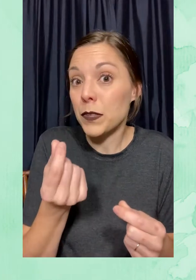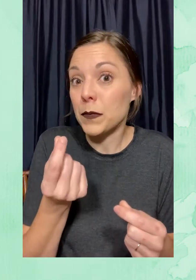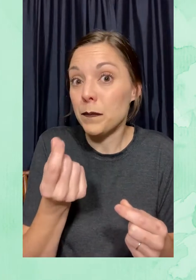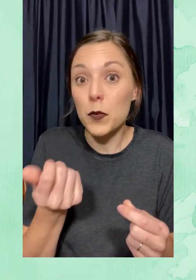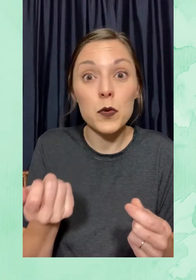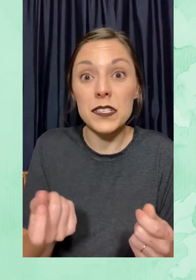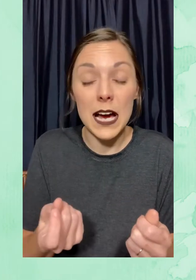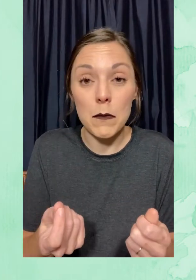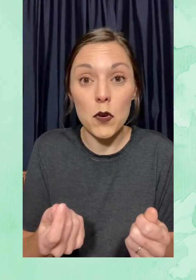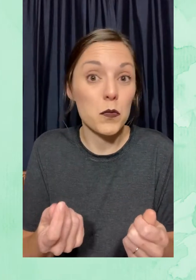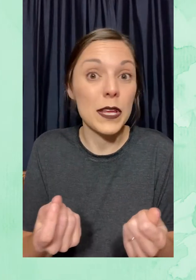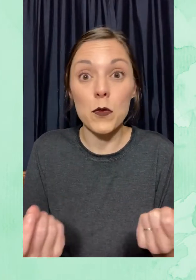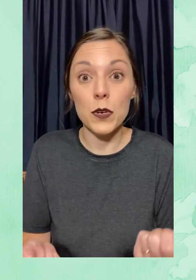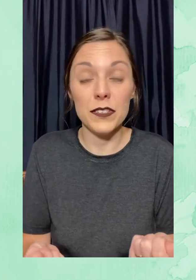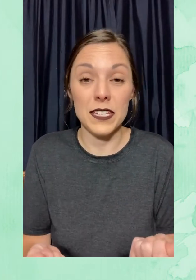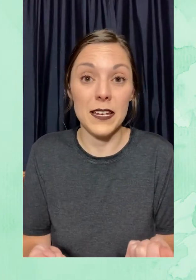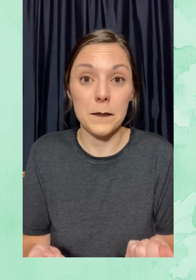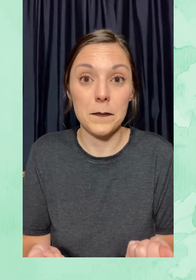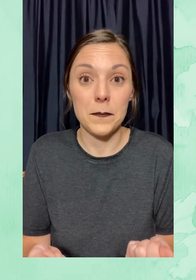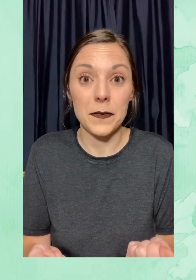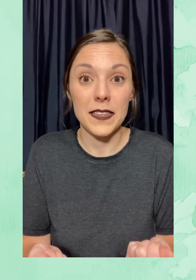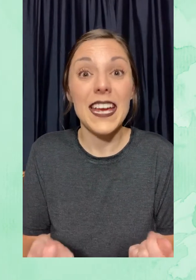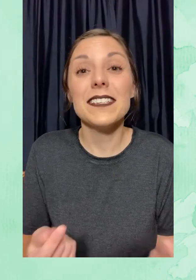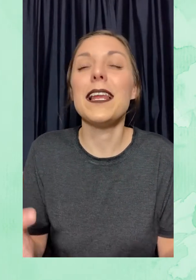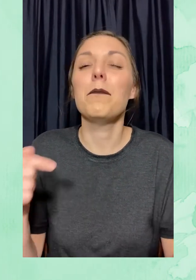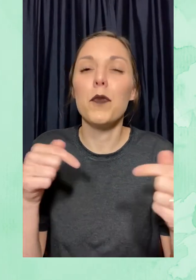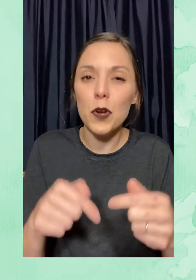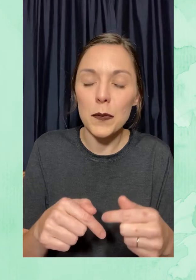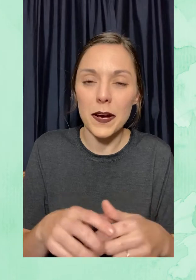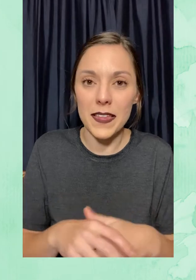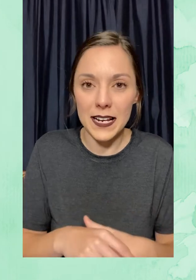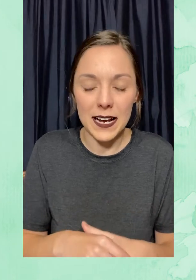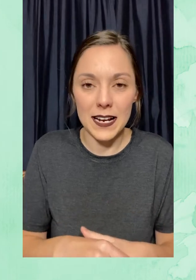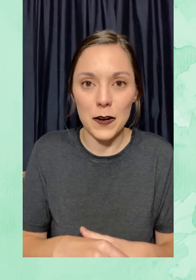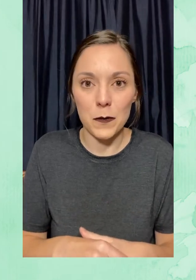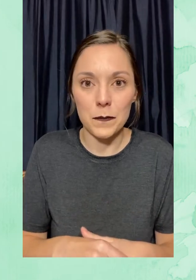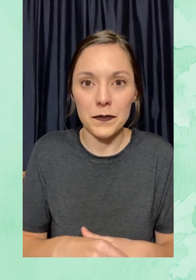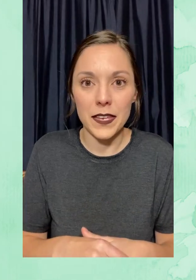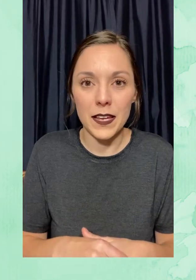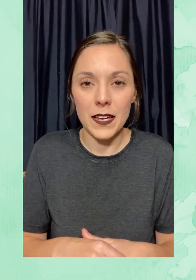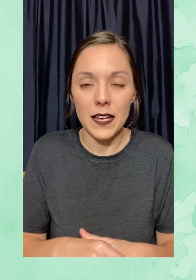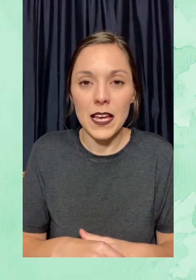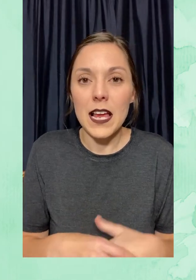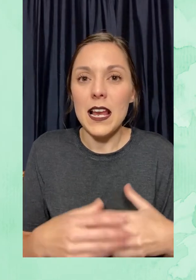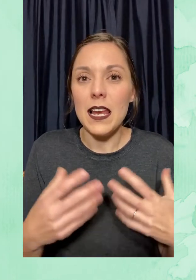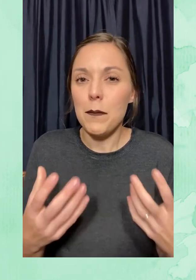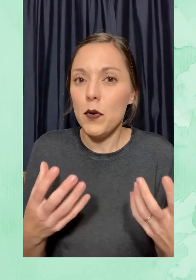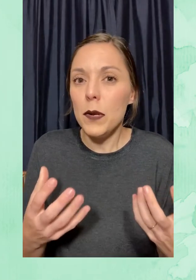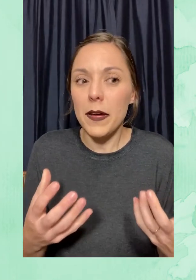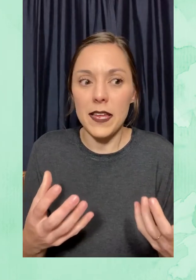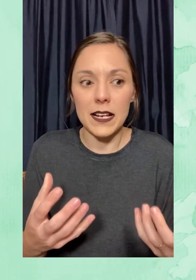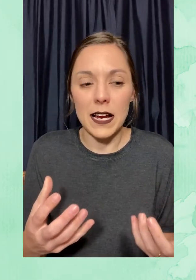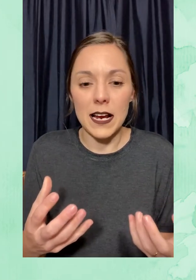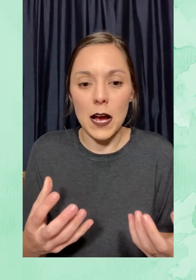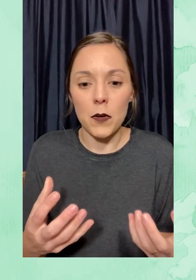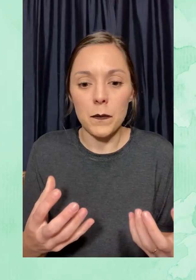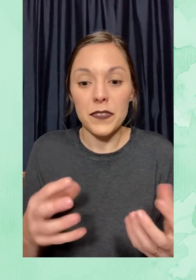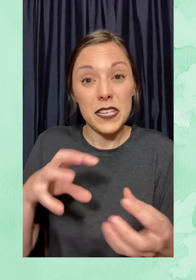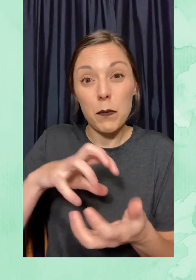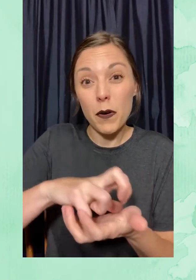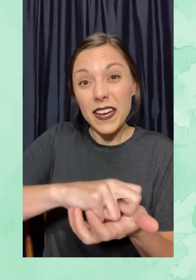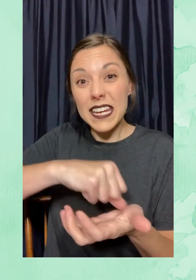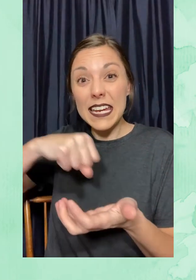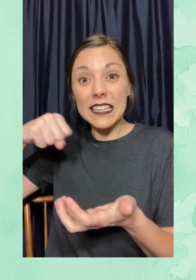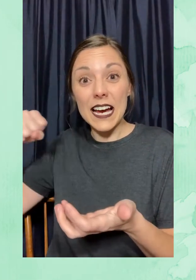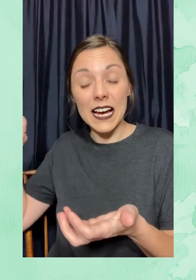un sabor muy dulce. Es la pulpa del cacao. La pulpa del cacao